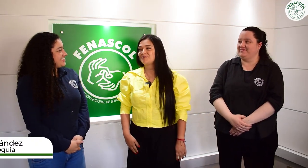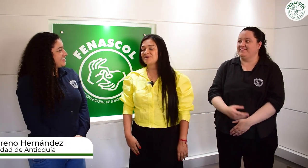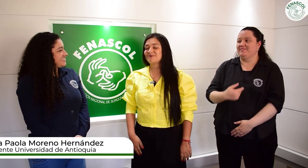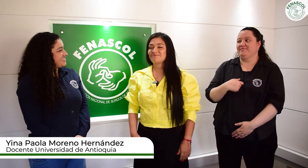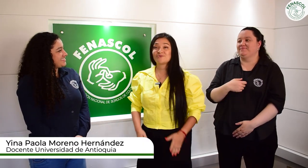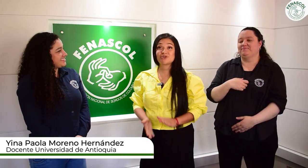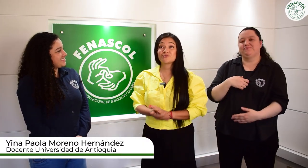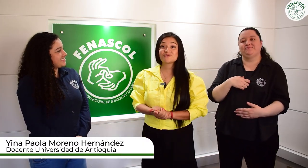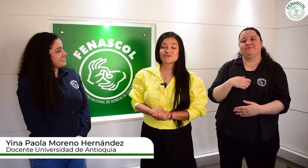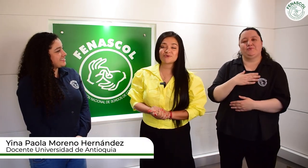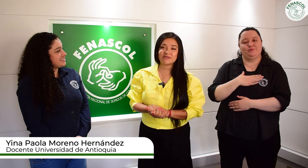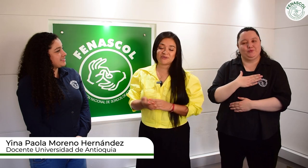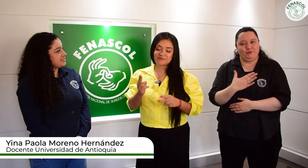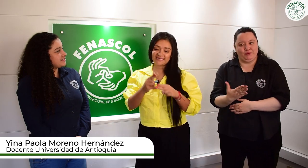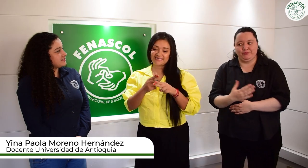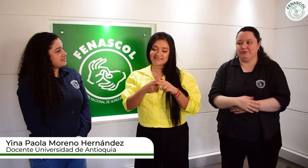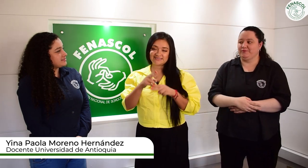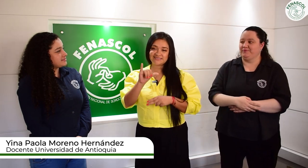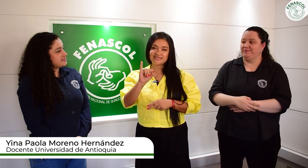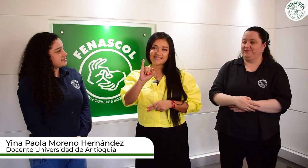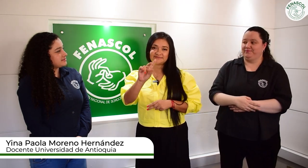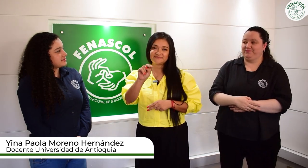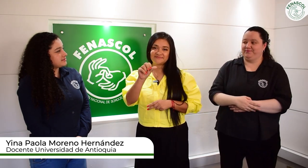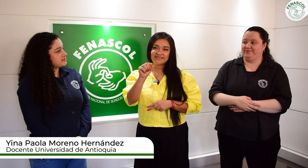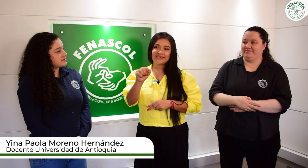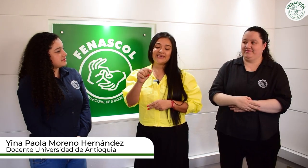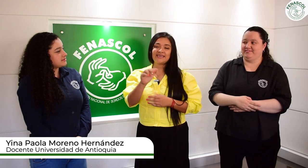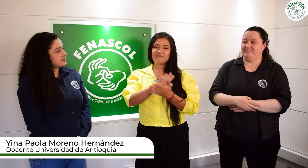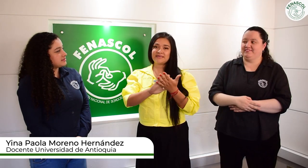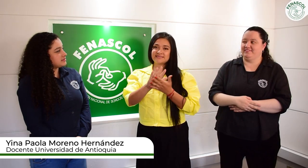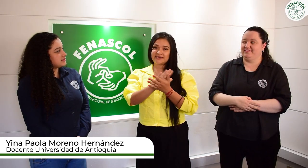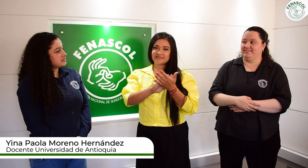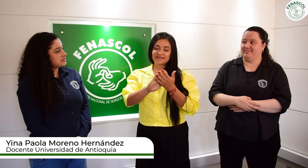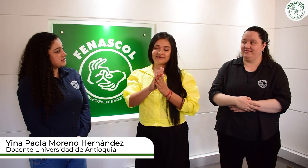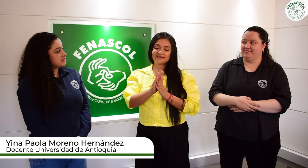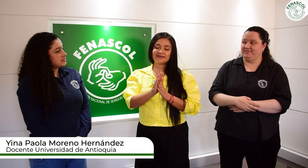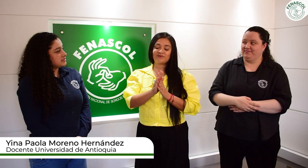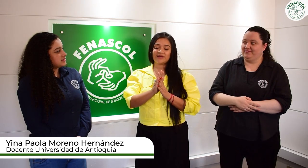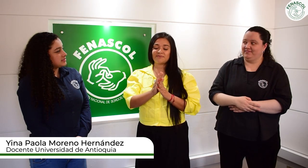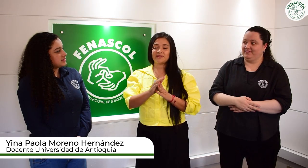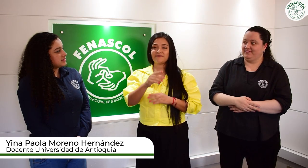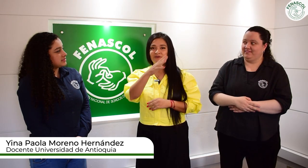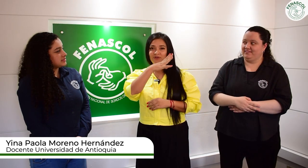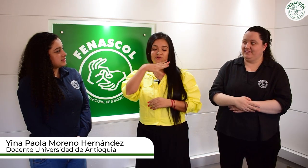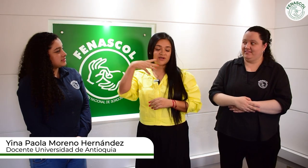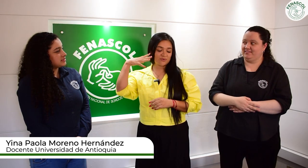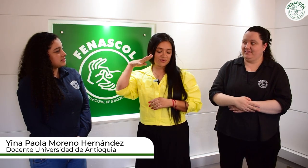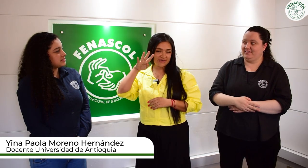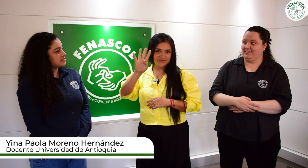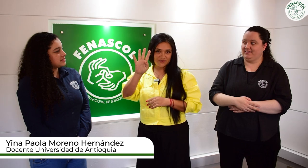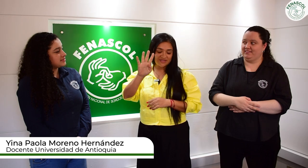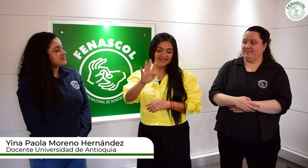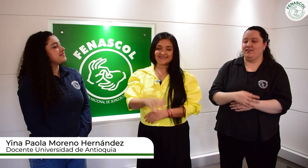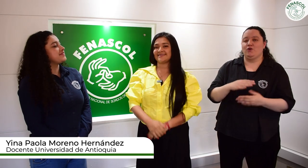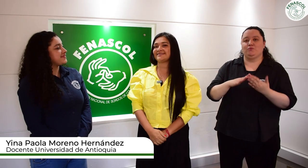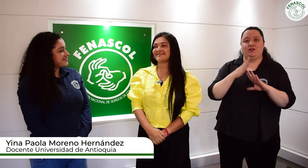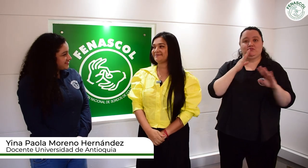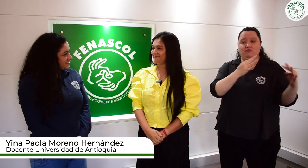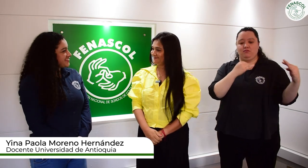Bueno, mucho gusto, mi nombre es Gina y mi seña con la que me identifico dentro de la comunidad sorda es esta.